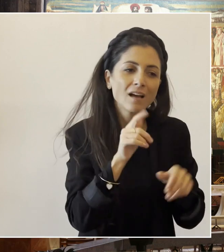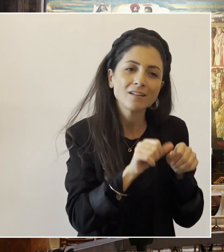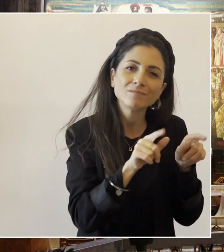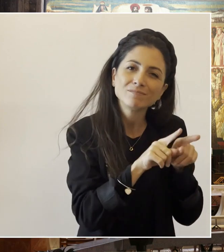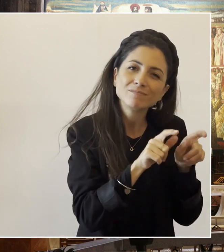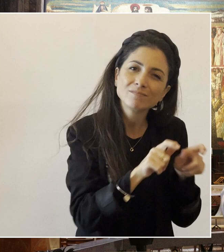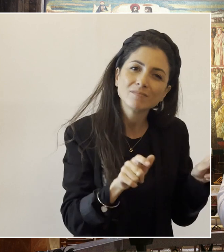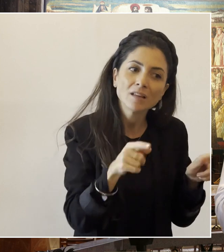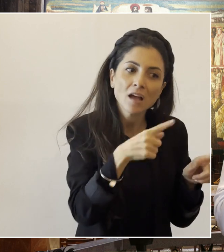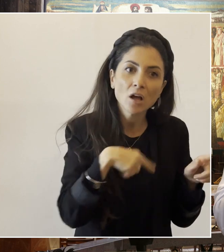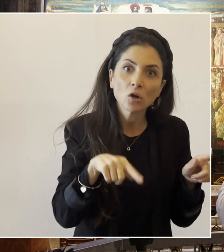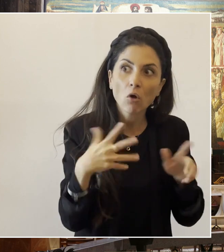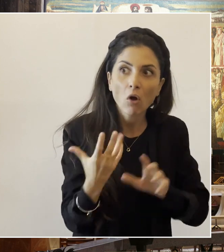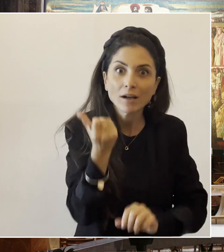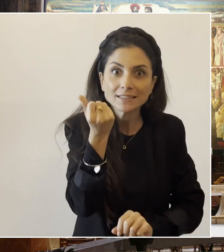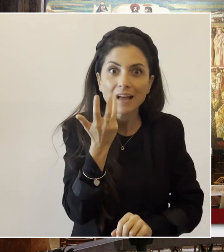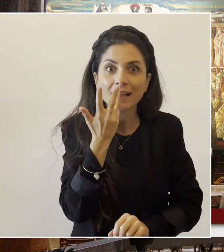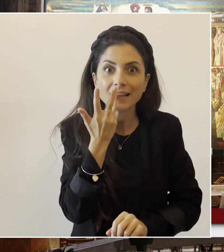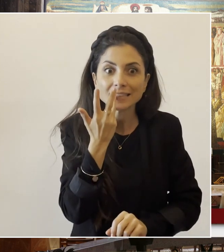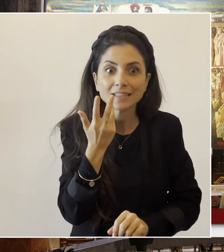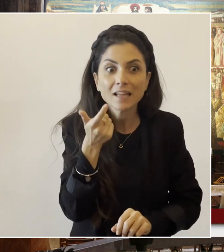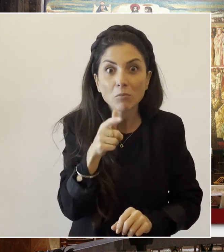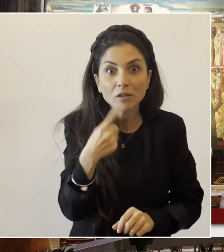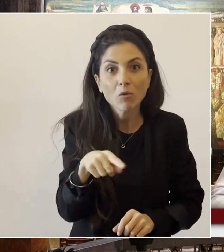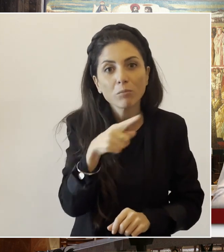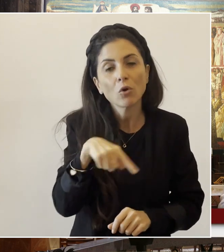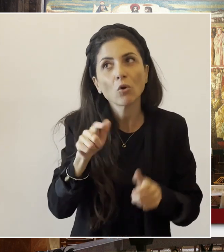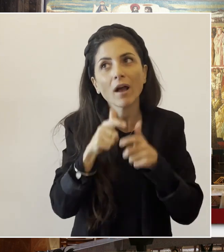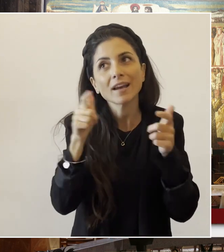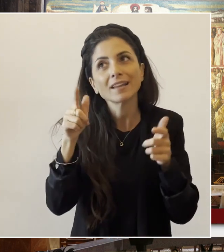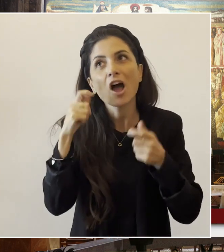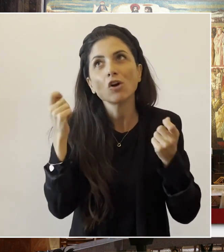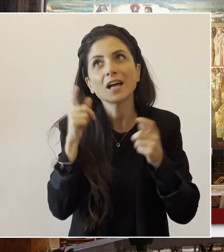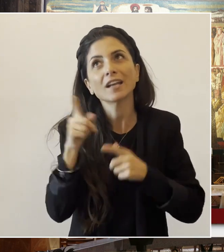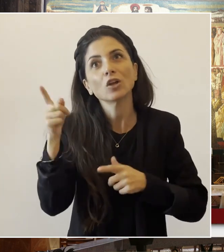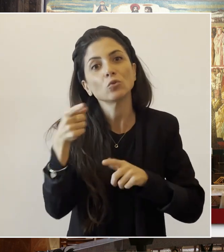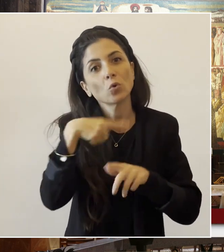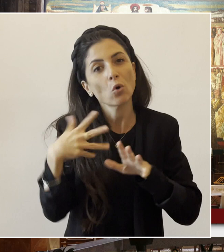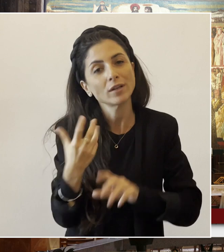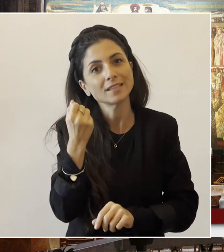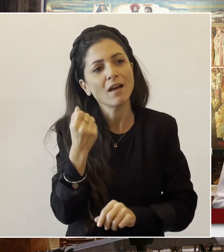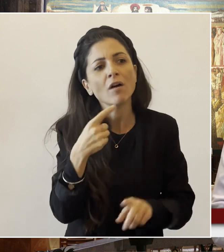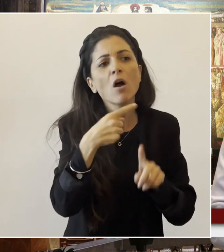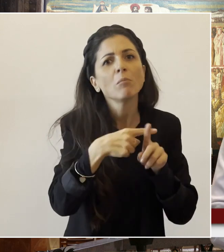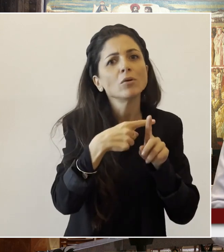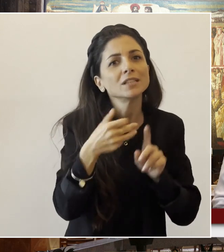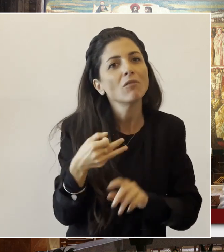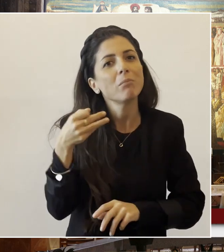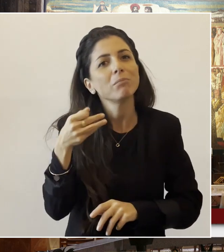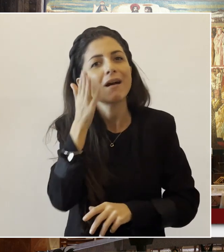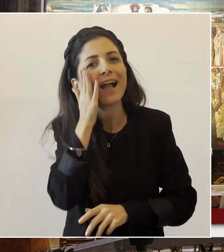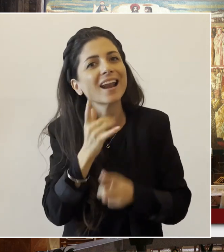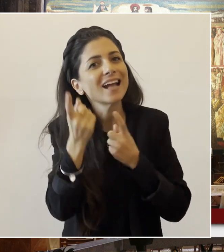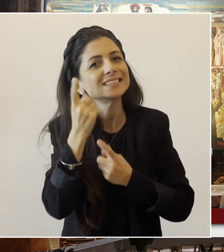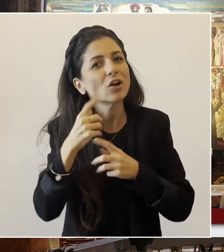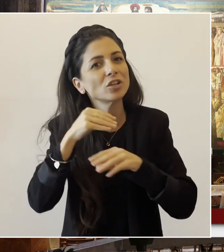Cari sorelle, cari fratelli, nel nostro desiderio di salvezza da quale si innalza il grido Osanna, dai salvaci, la